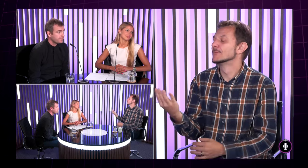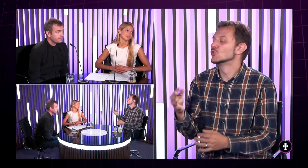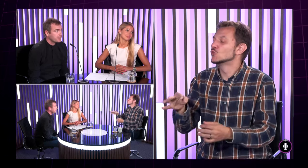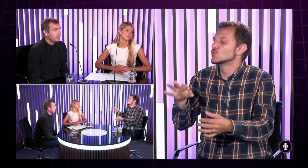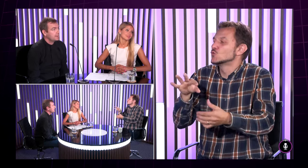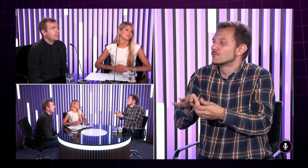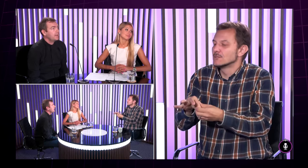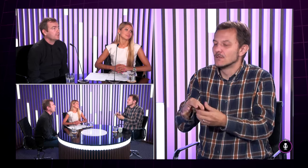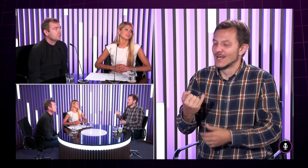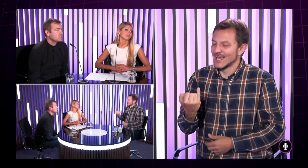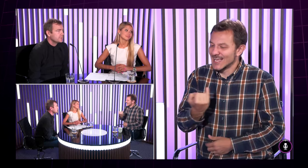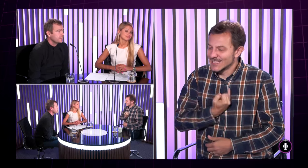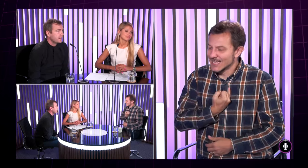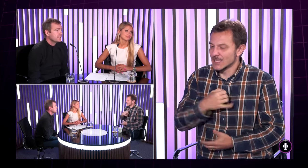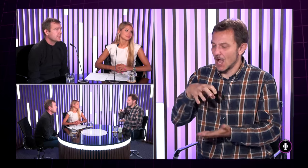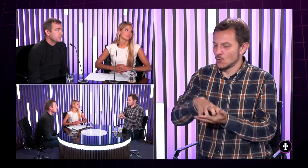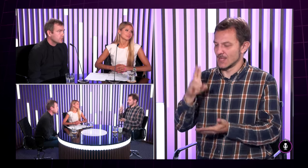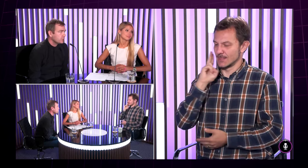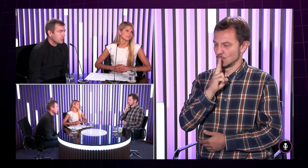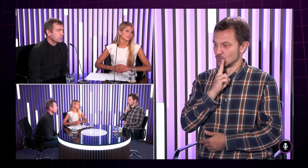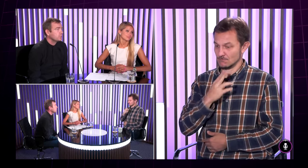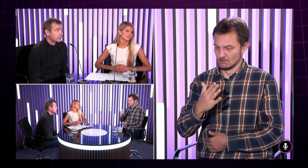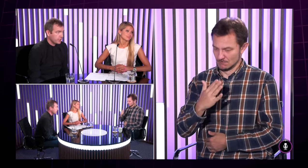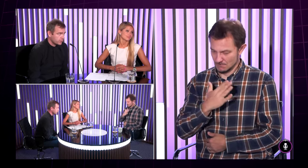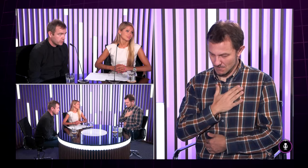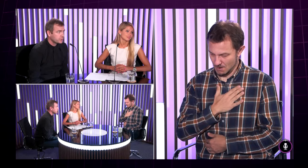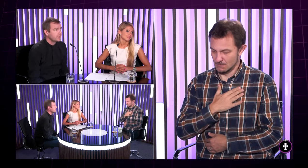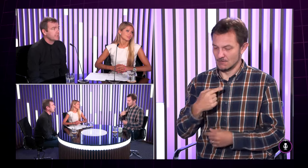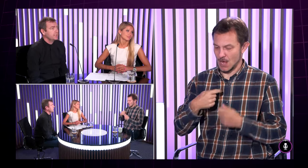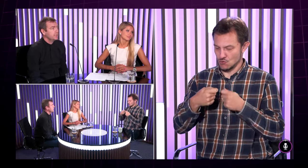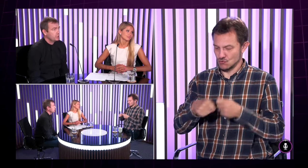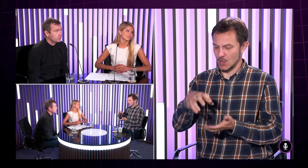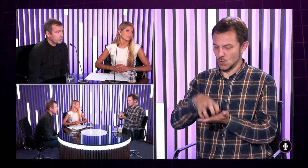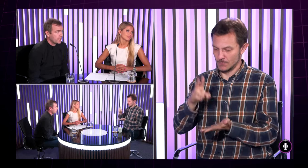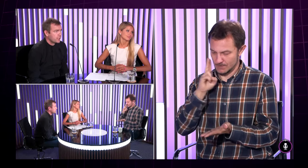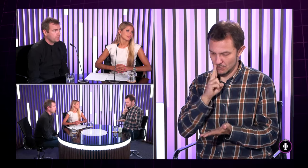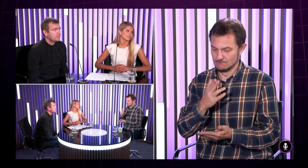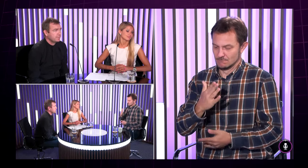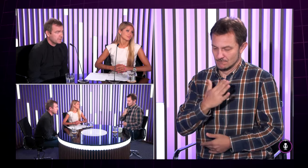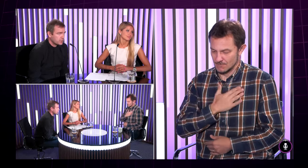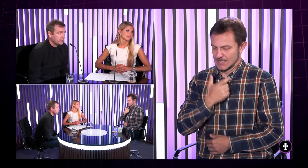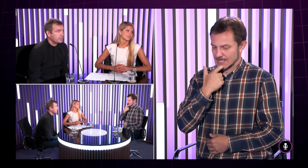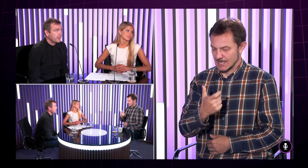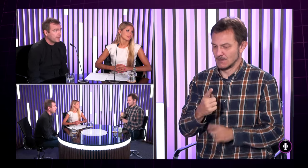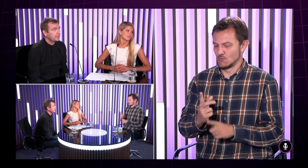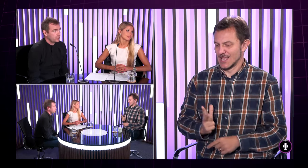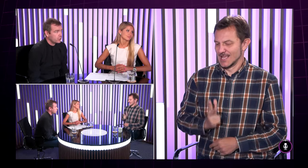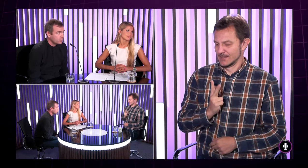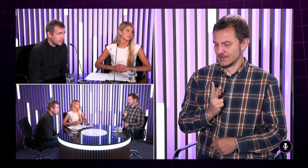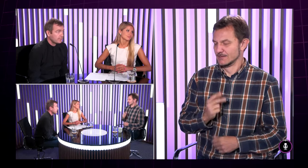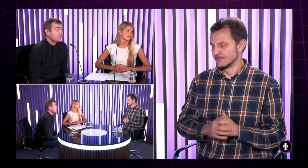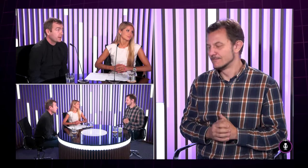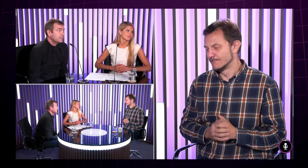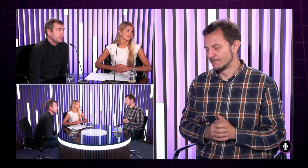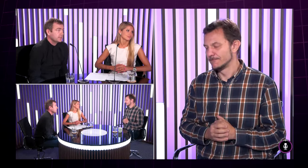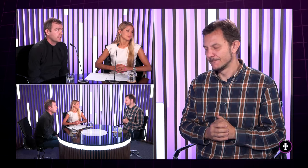prečo. A toto súvisí práve s identitou našej komunity nepočujúcich. Toto je náš, my sme členovia našej